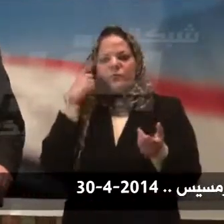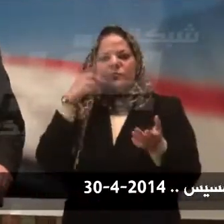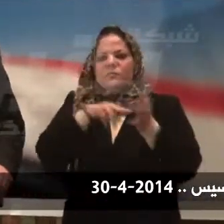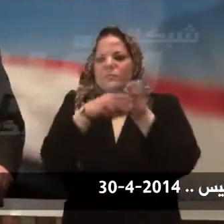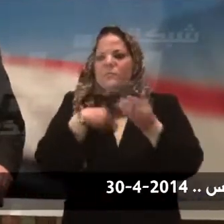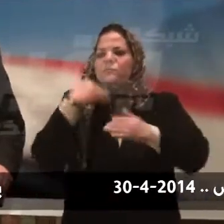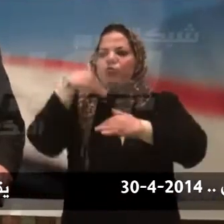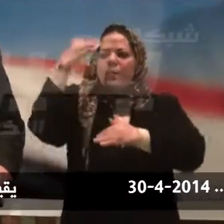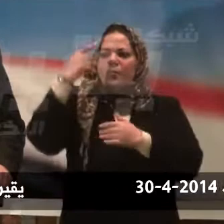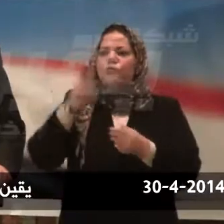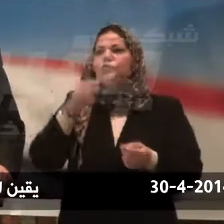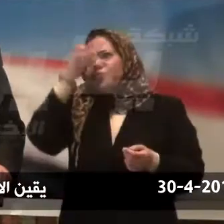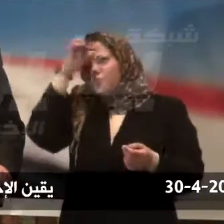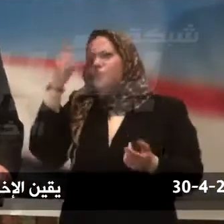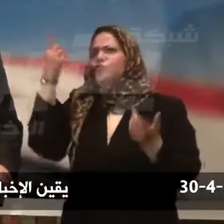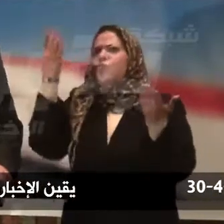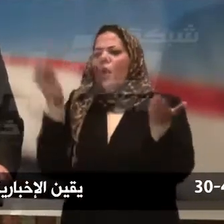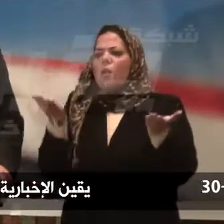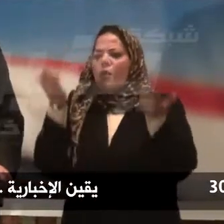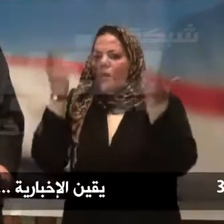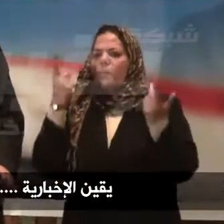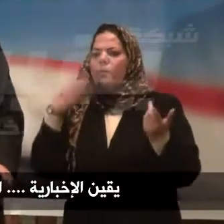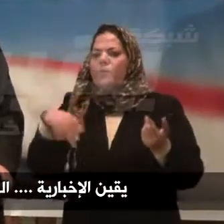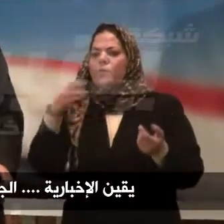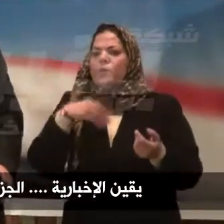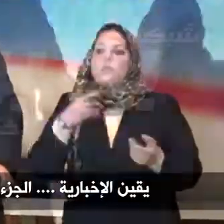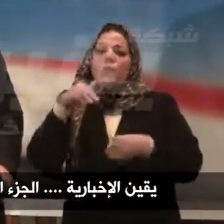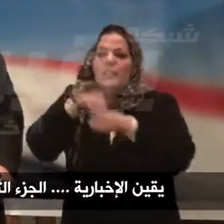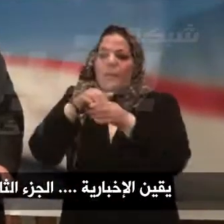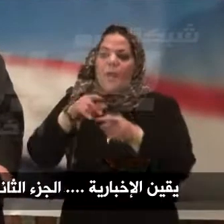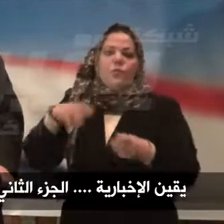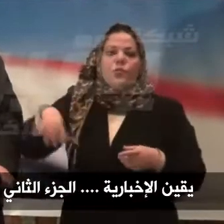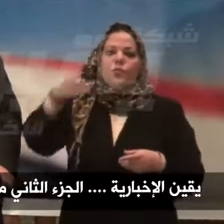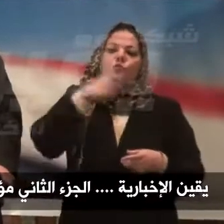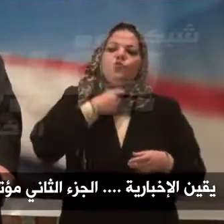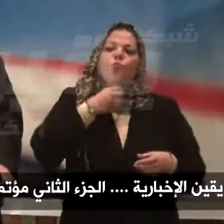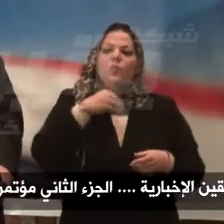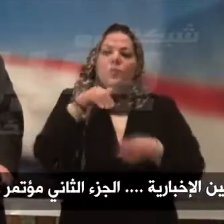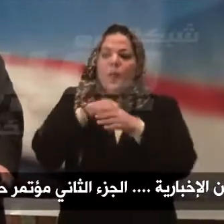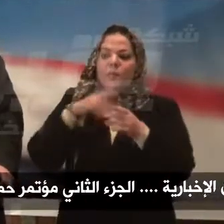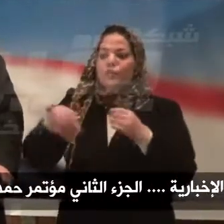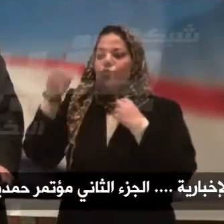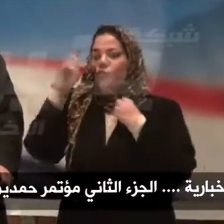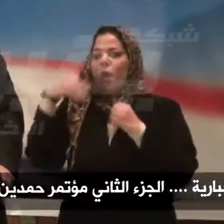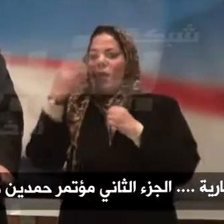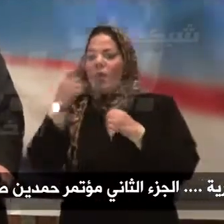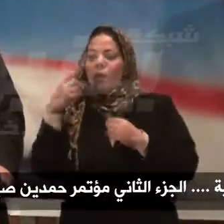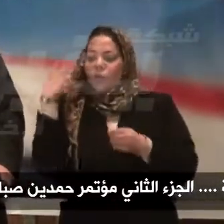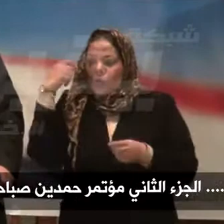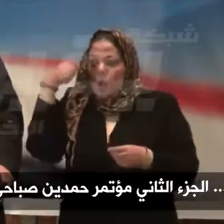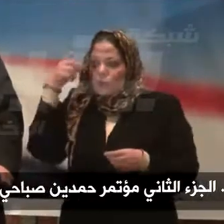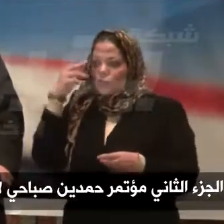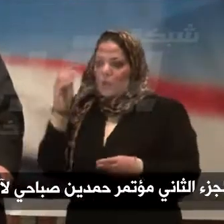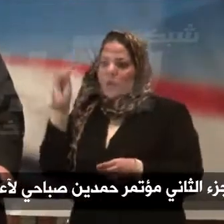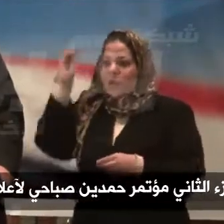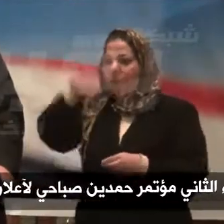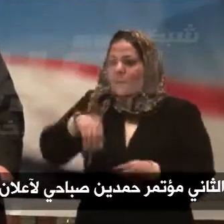باذن الله ومدد اصوات شعبنا عندما ابدأ فترة الرئاسة